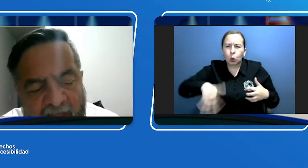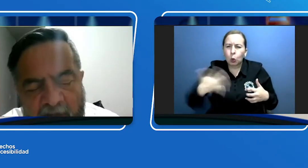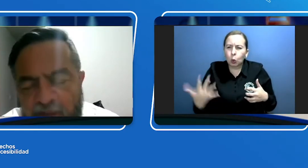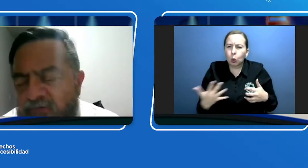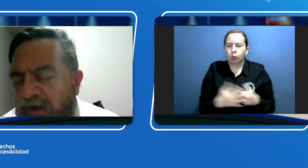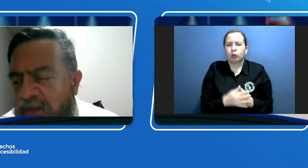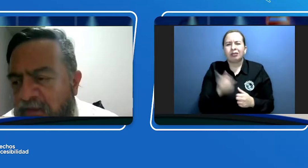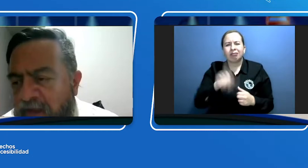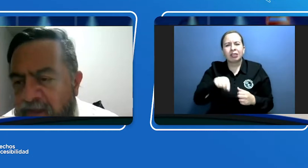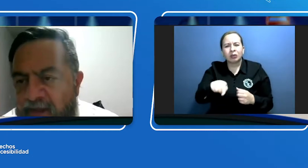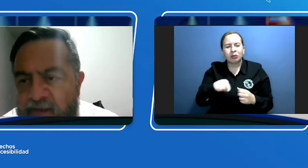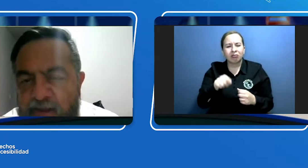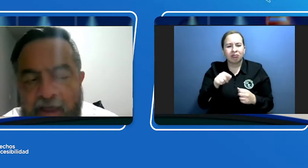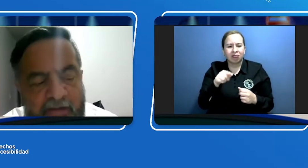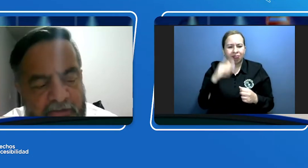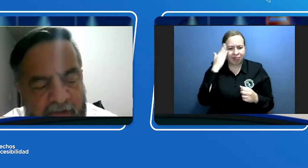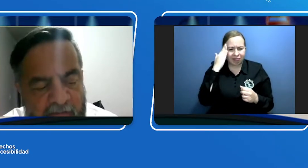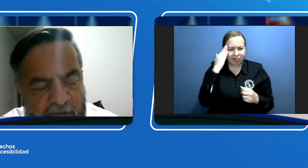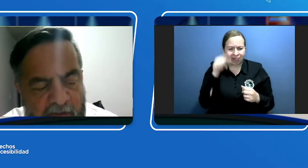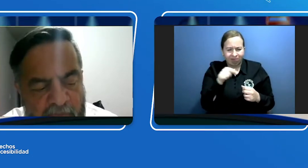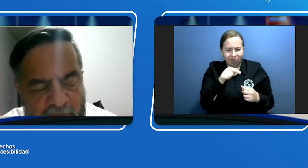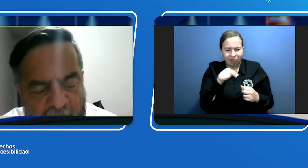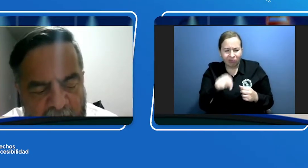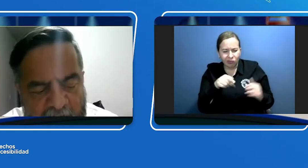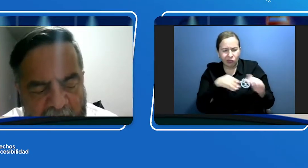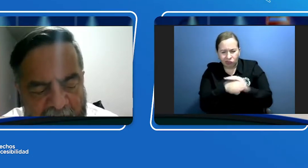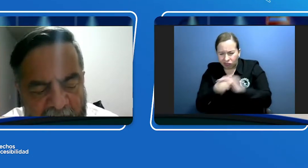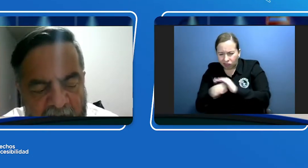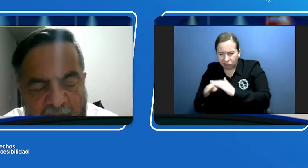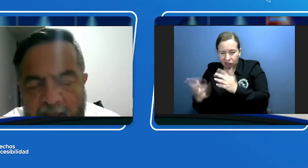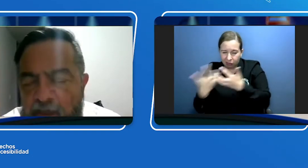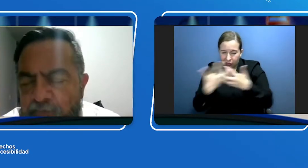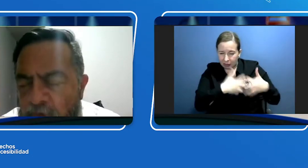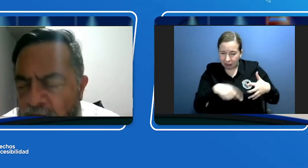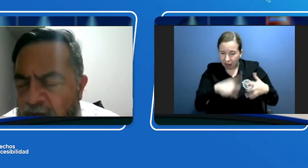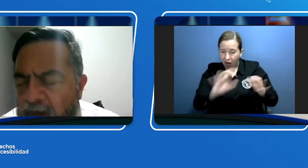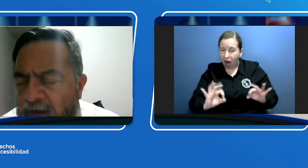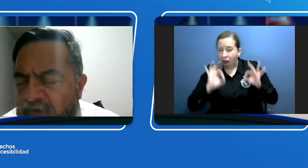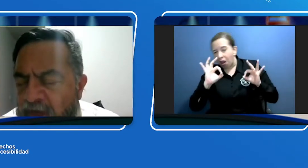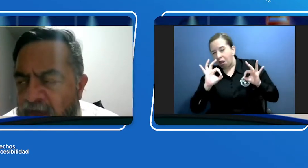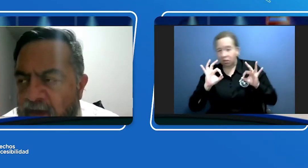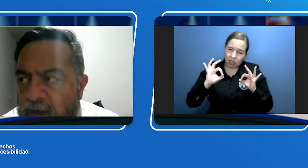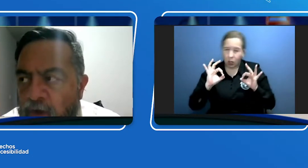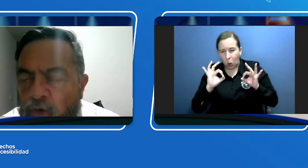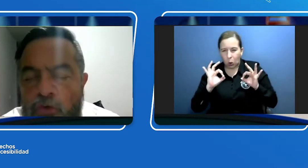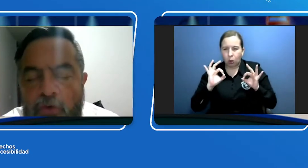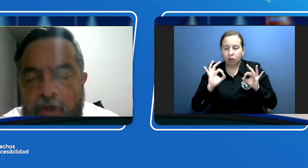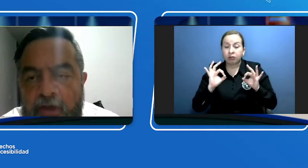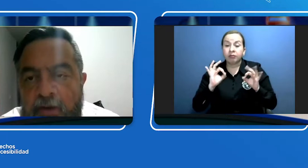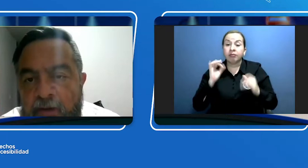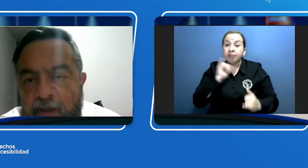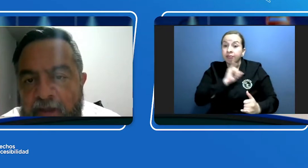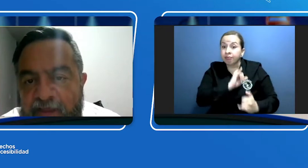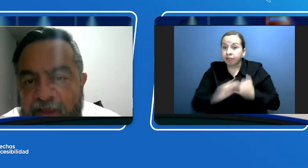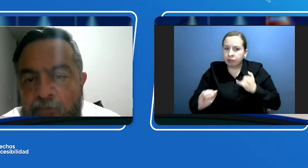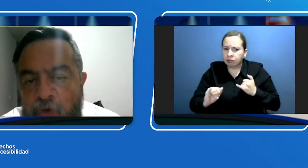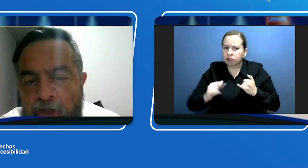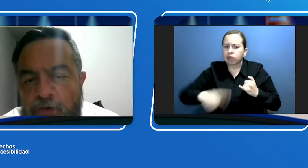las diferentes características de los sistemas desde el punto de vista de calidad y poder al final concluir qué tan buenos